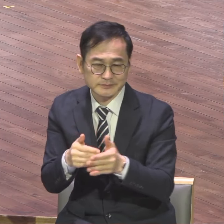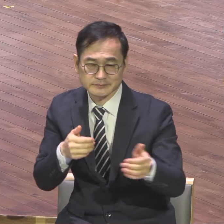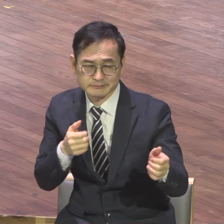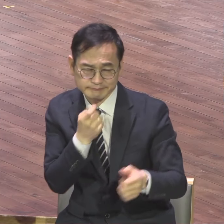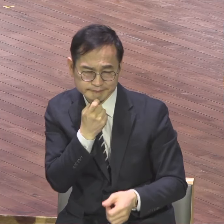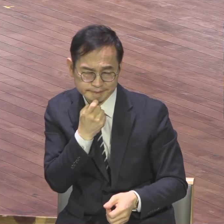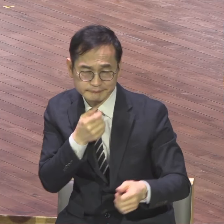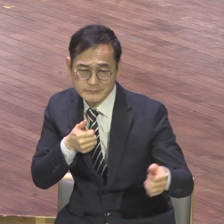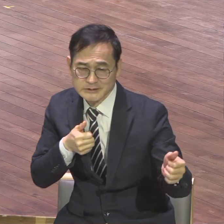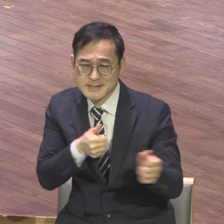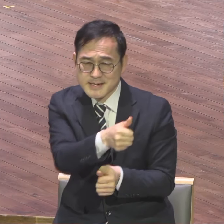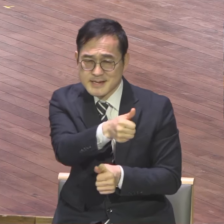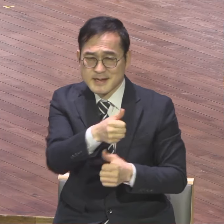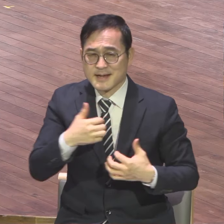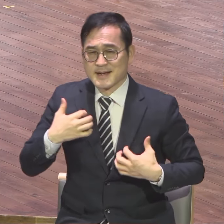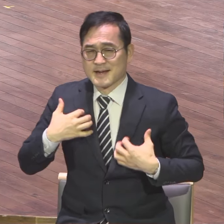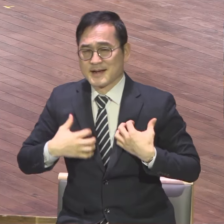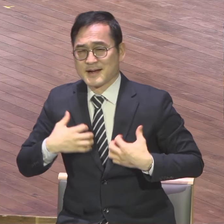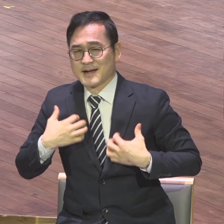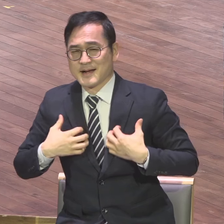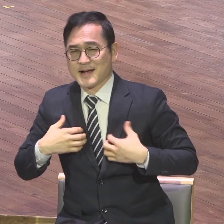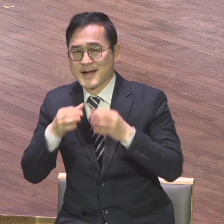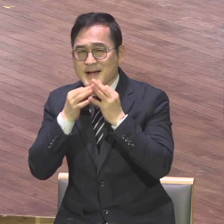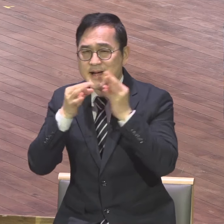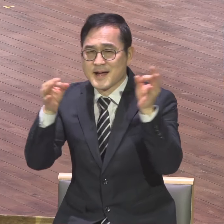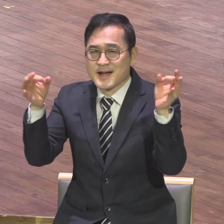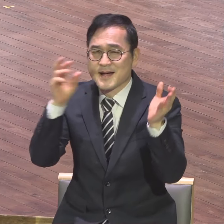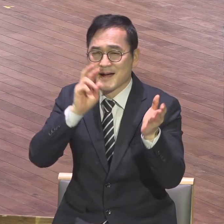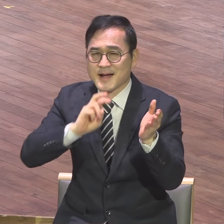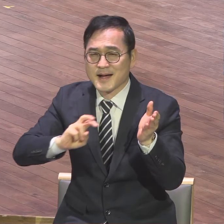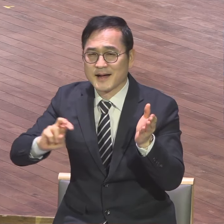흘리기까지